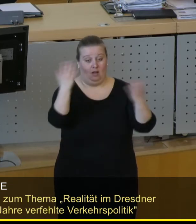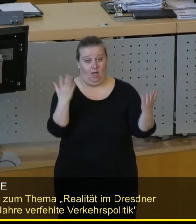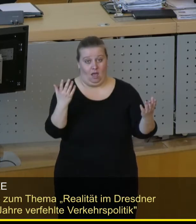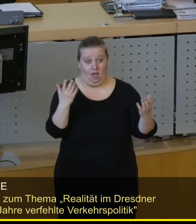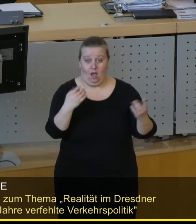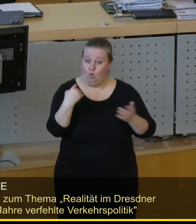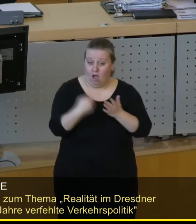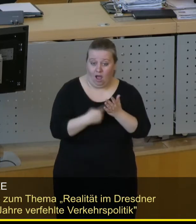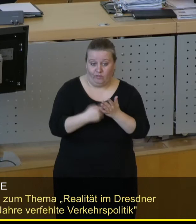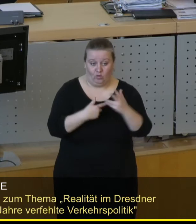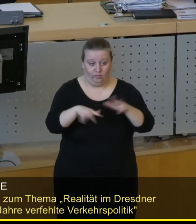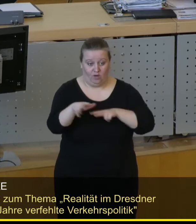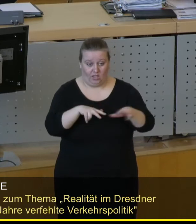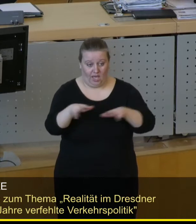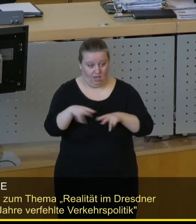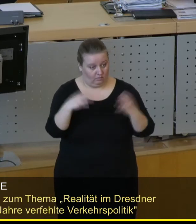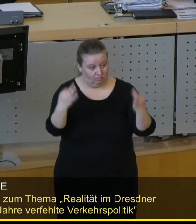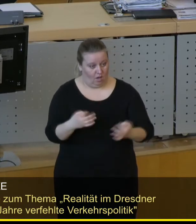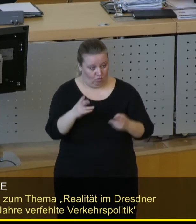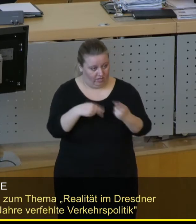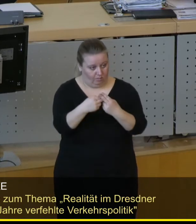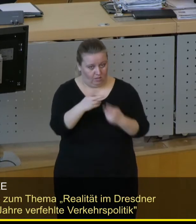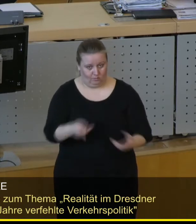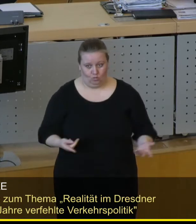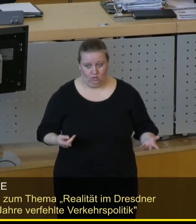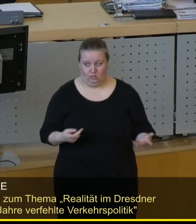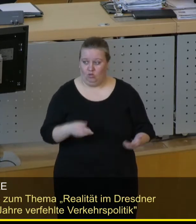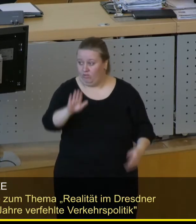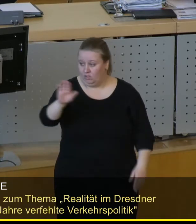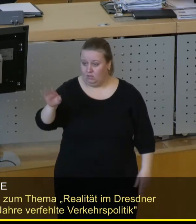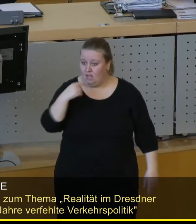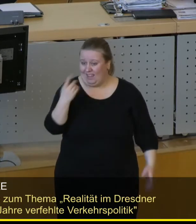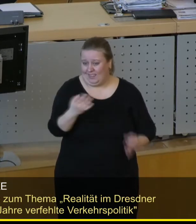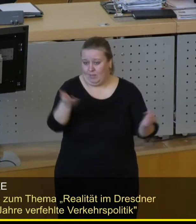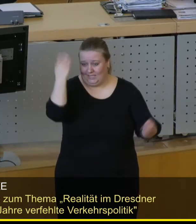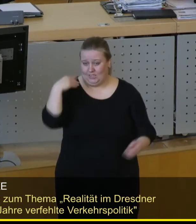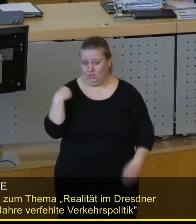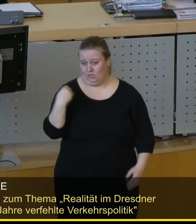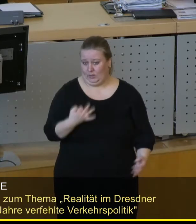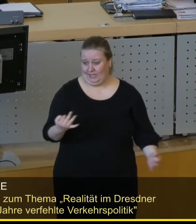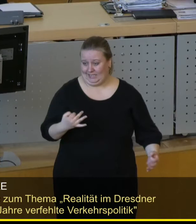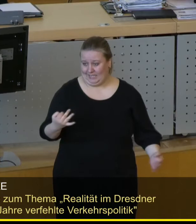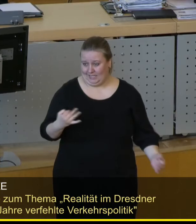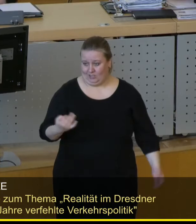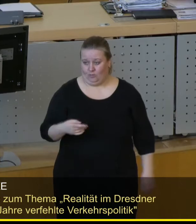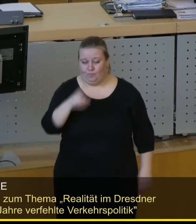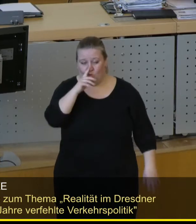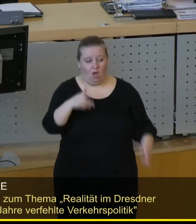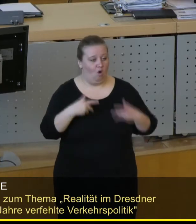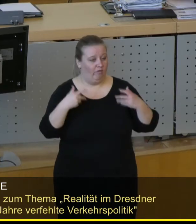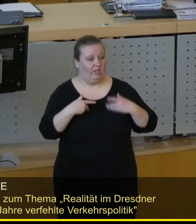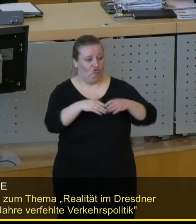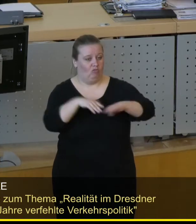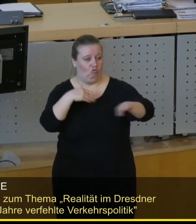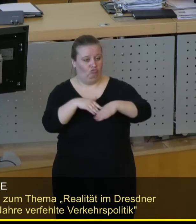Anforderungen des Verkehrs in Dresden. Und von Ihrer Seite ist dazu nichts gekommen. Von Ihrer Seite kommt im Prinzip die Aufregung, es gibt